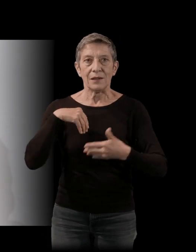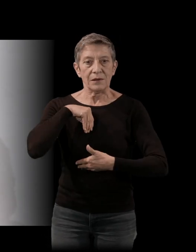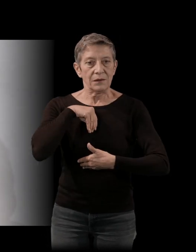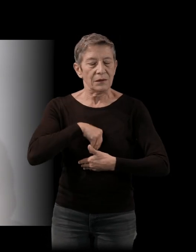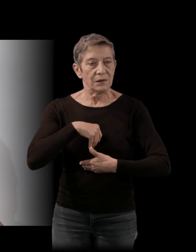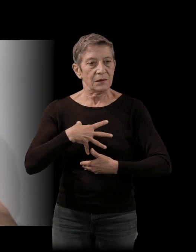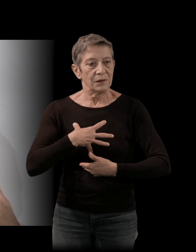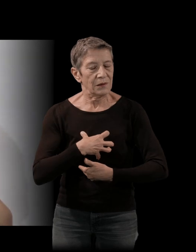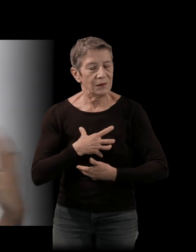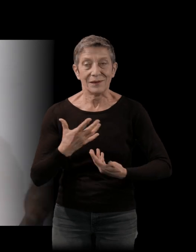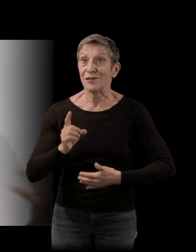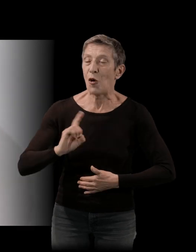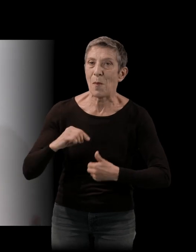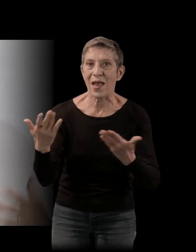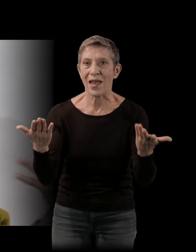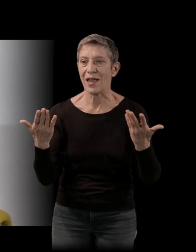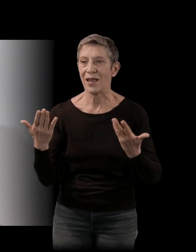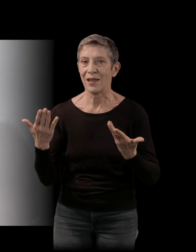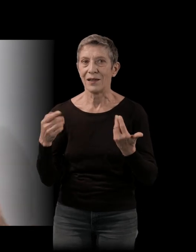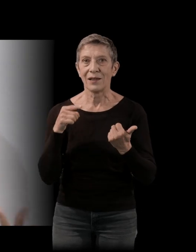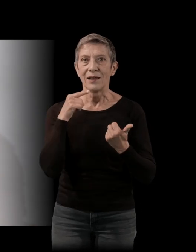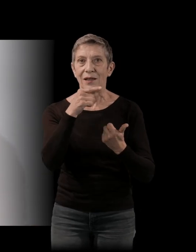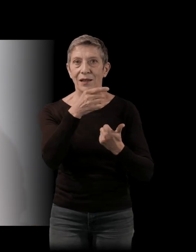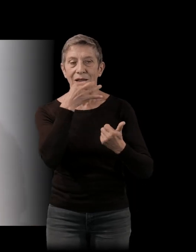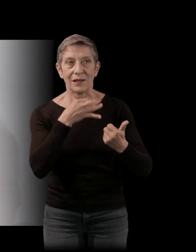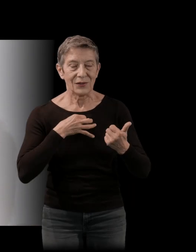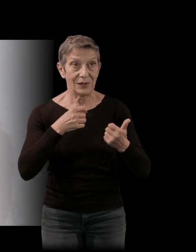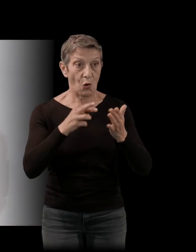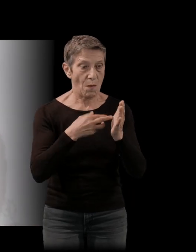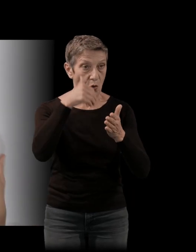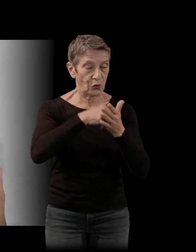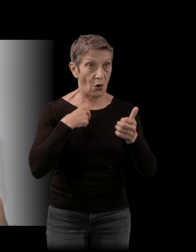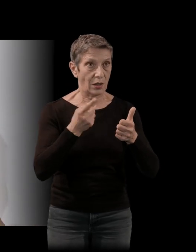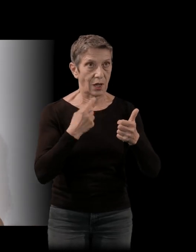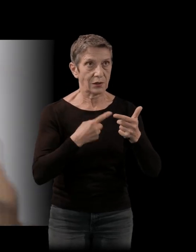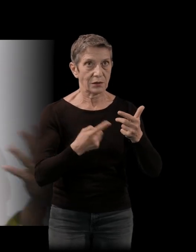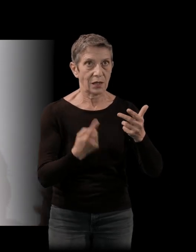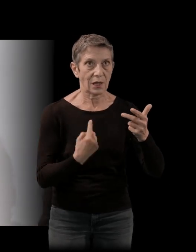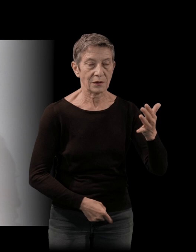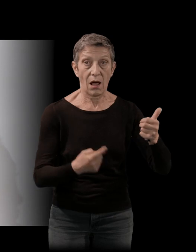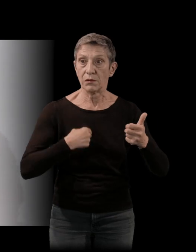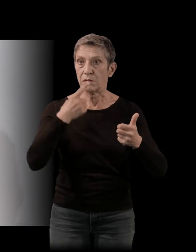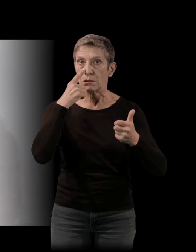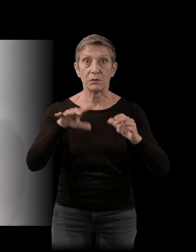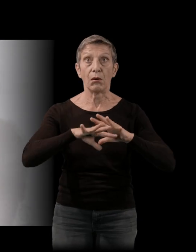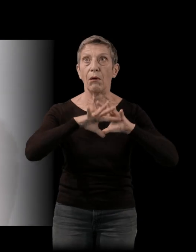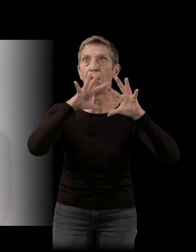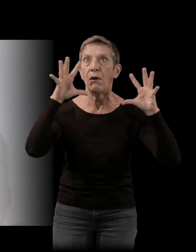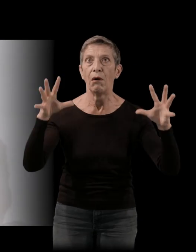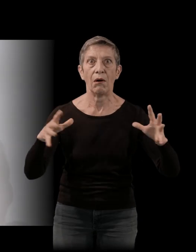côté, quand j'entends tout ce que vous énumérez qui est dans mon roman, je me dis, mais ce n pas possible. Il y en a tellement que ça va faire peur à tout le monde. Alors qu'à la base,